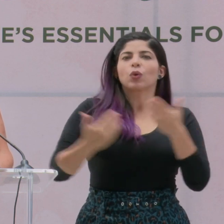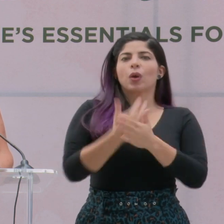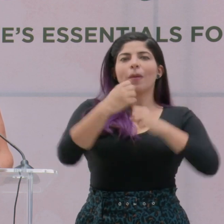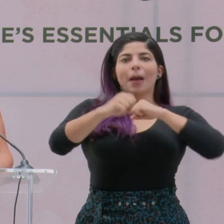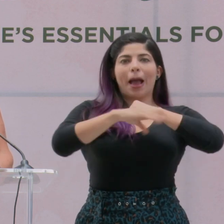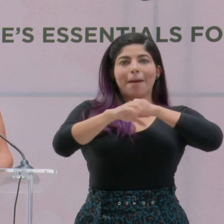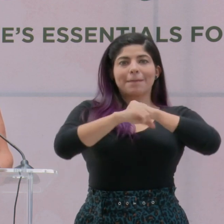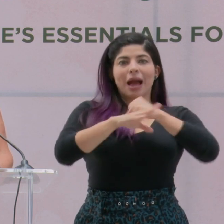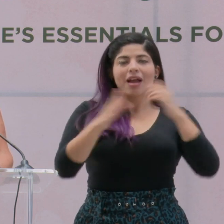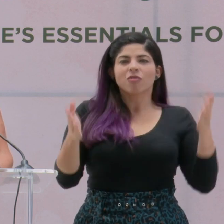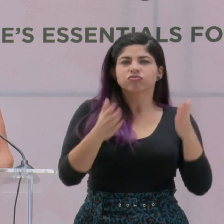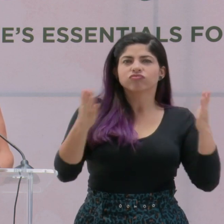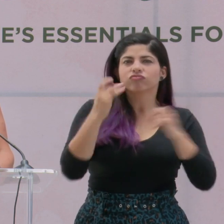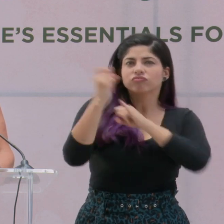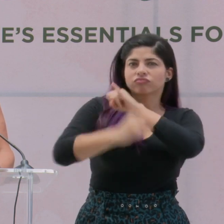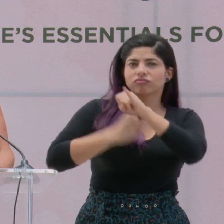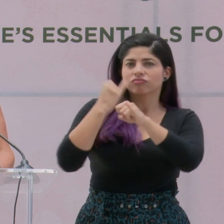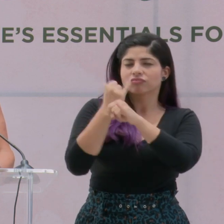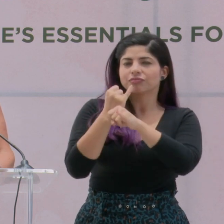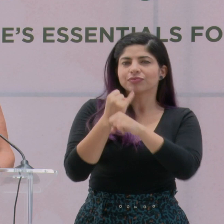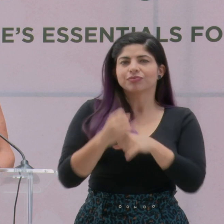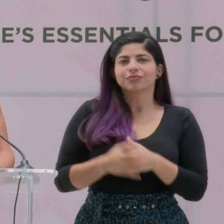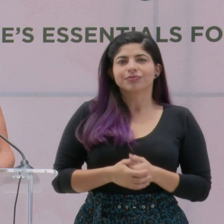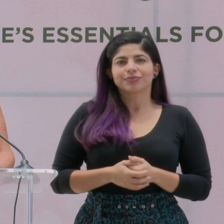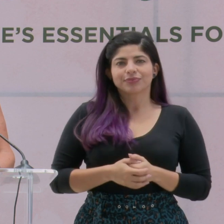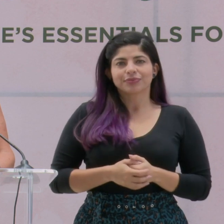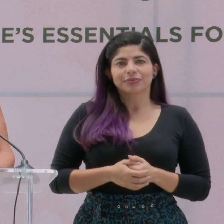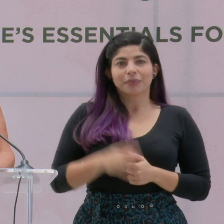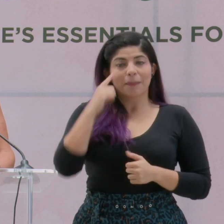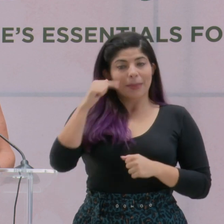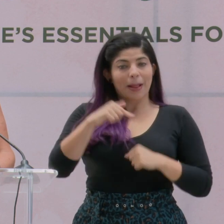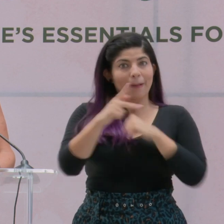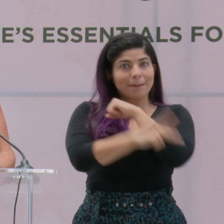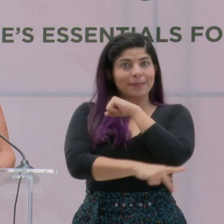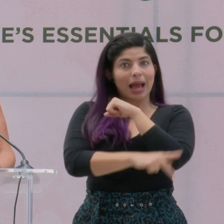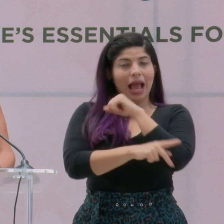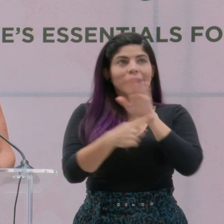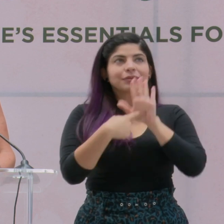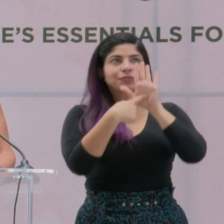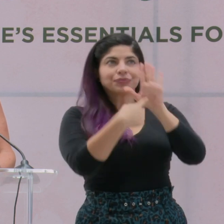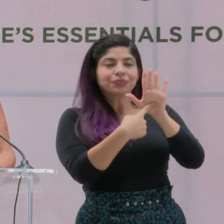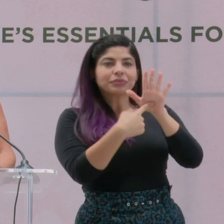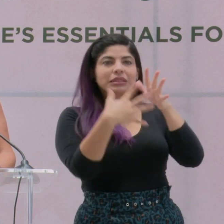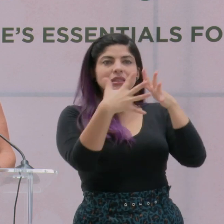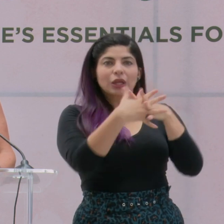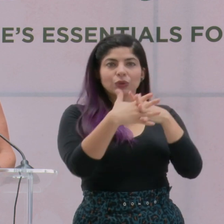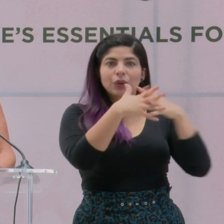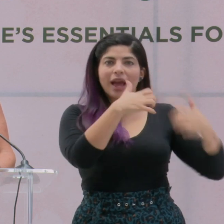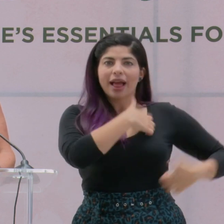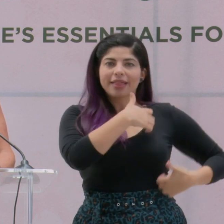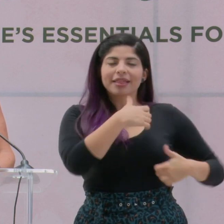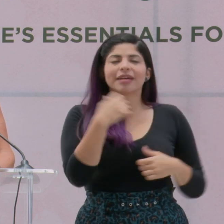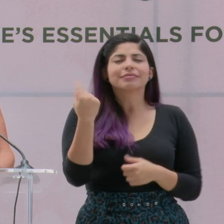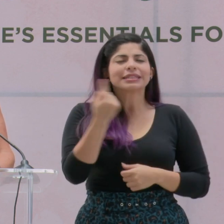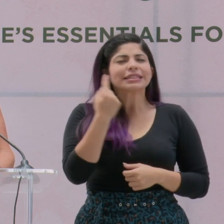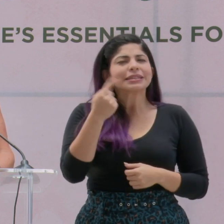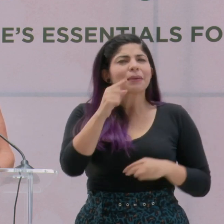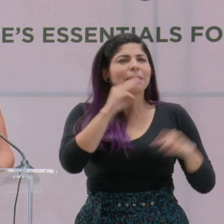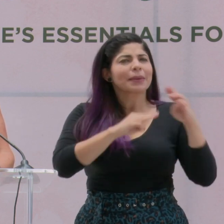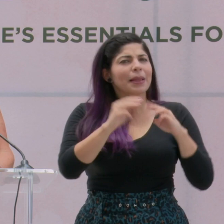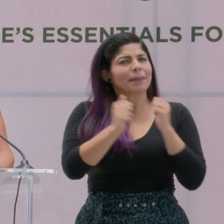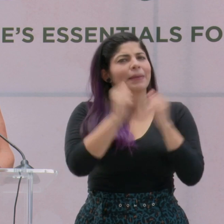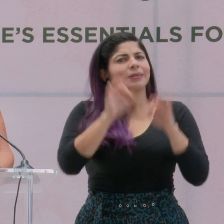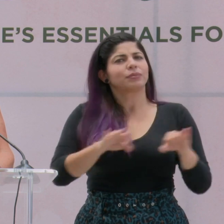campaña de promoción internacional del país en Estados Unidos y Caneo, siendo el mercado emisor más